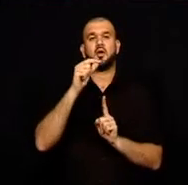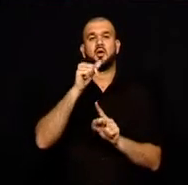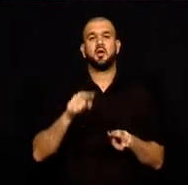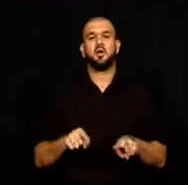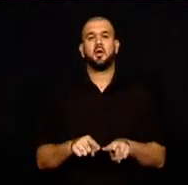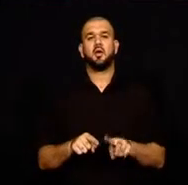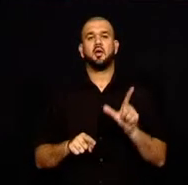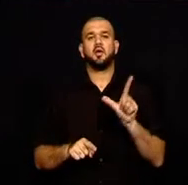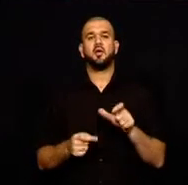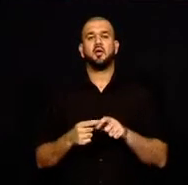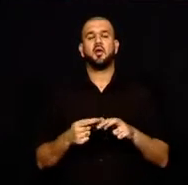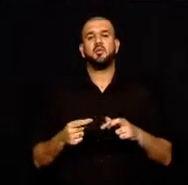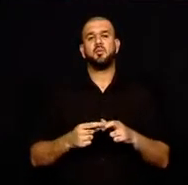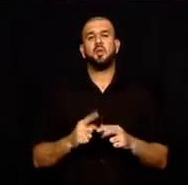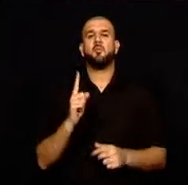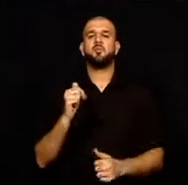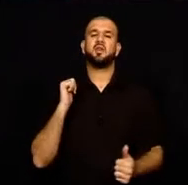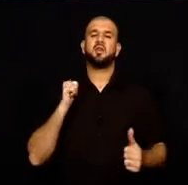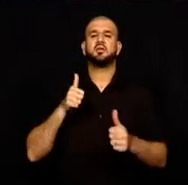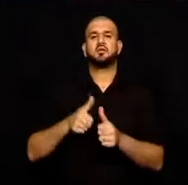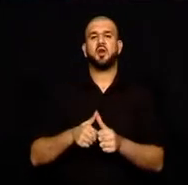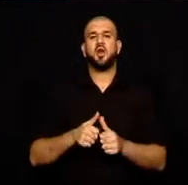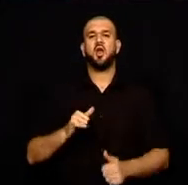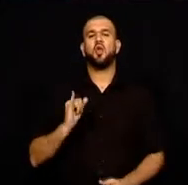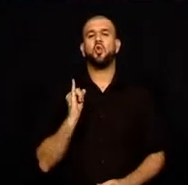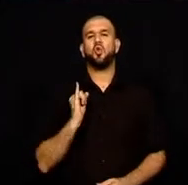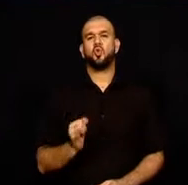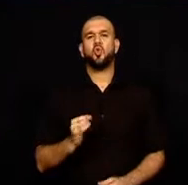daha kötü hava şartlarıyla mücadele ediyor.